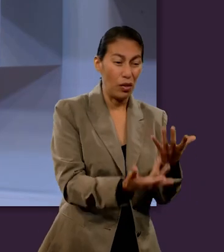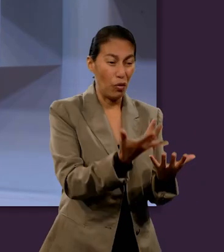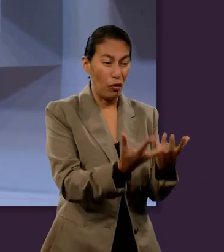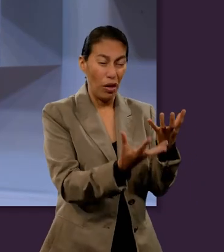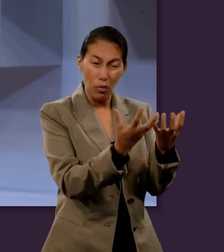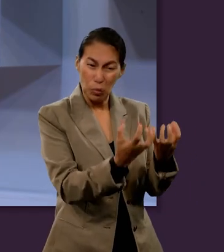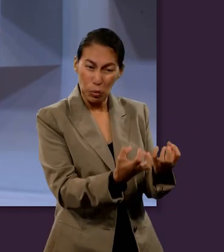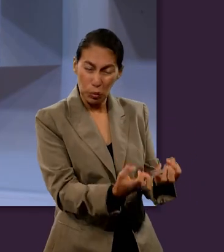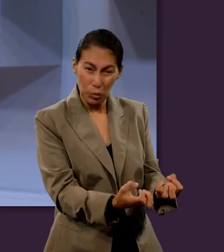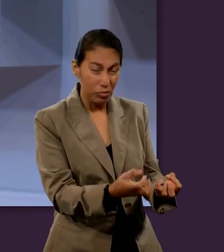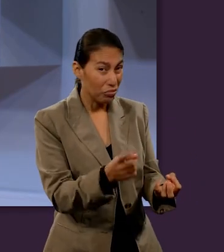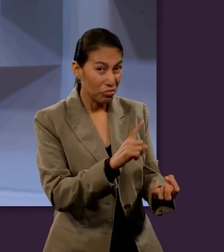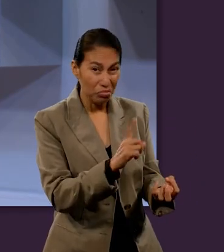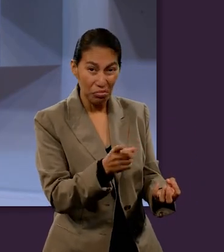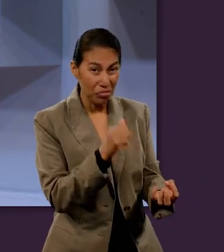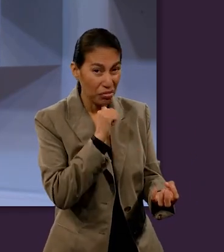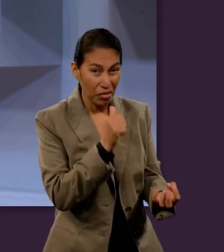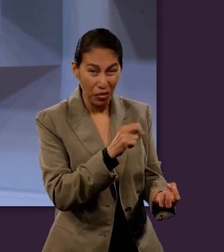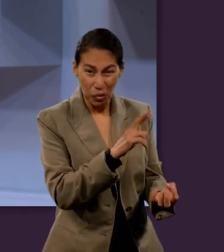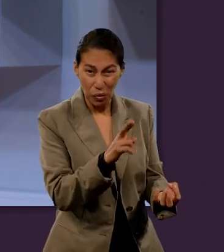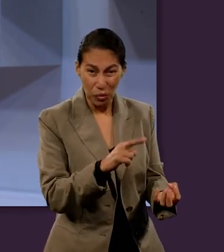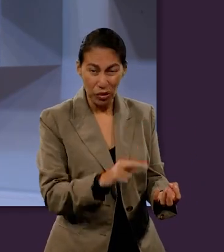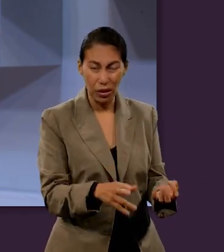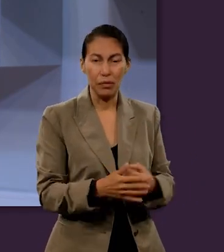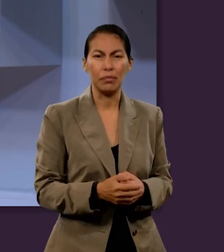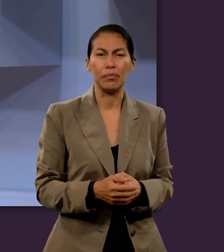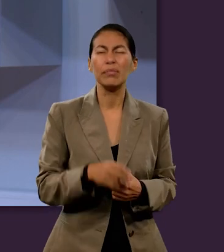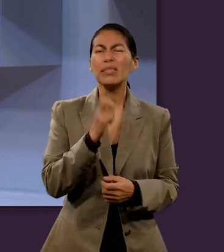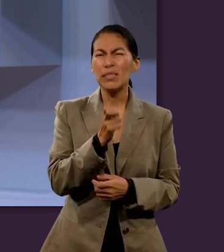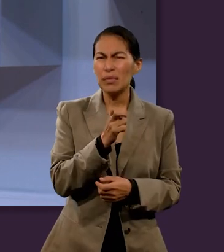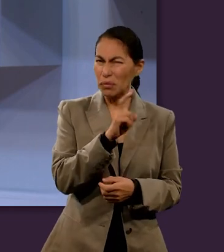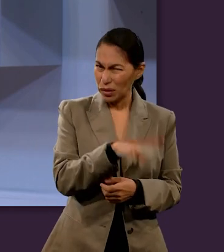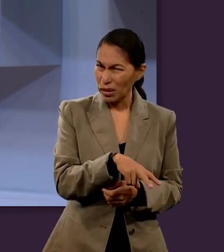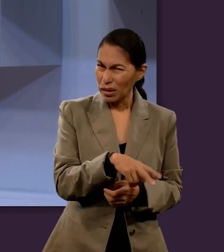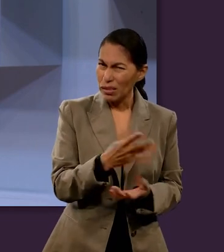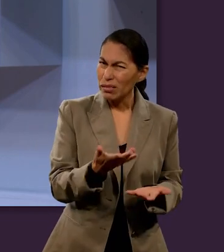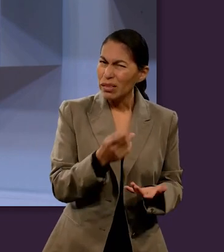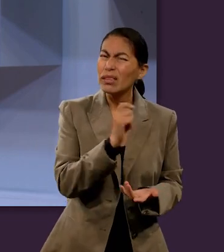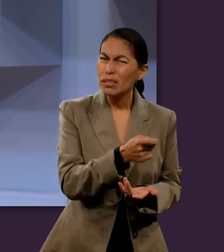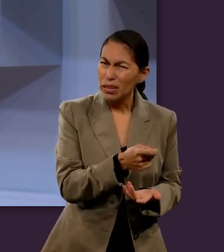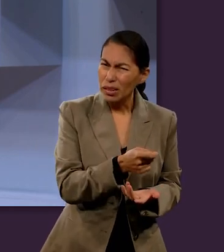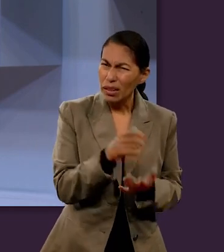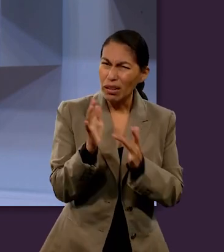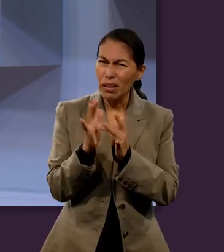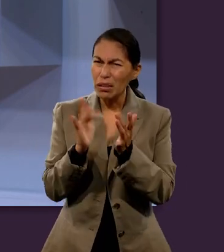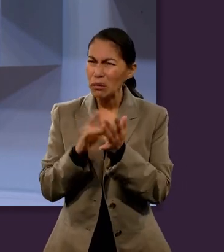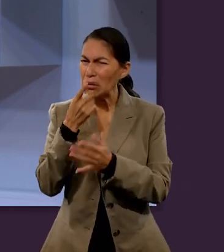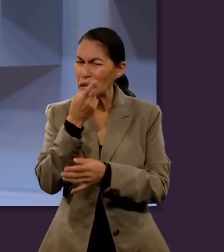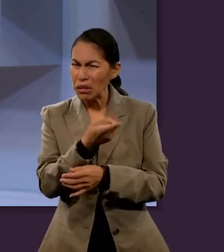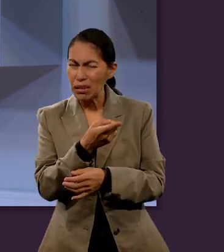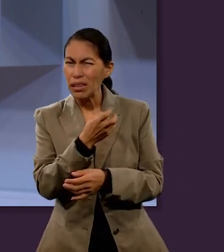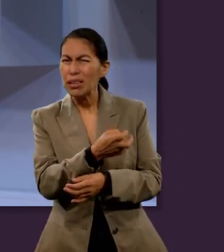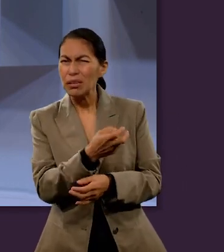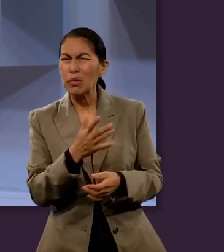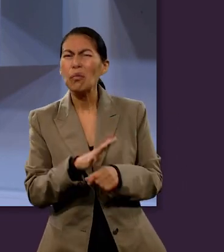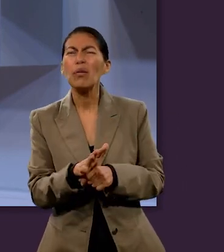nunca se consume. Pero, ¿qué de real hay en esto? ¿Qué quería decir Jesús cuando utilizó estas